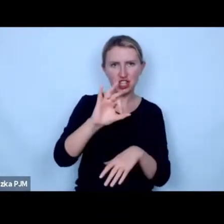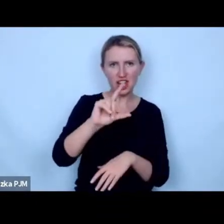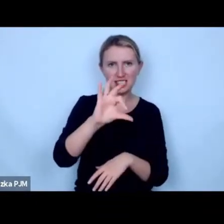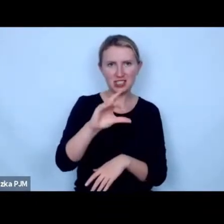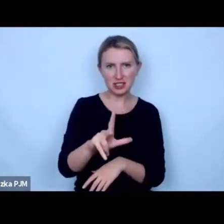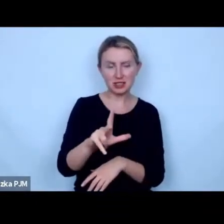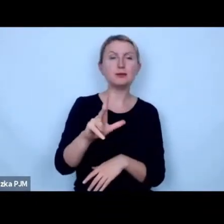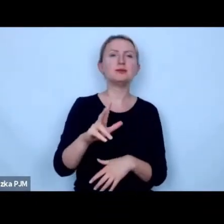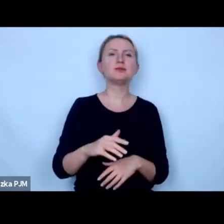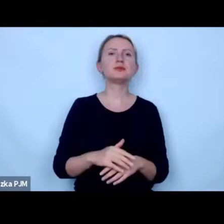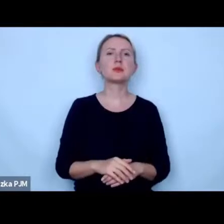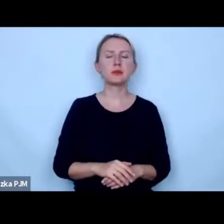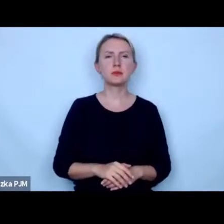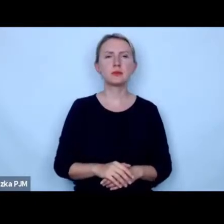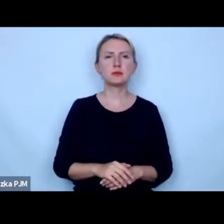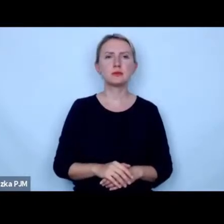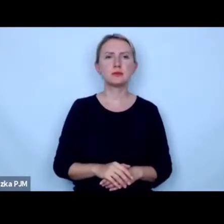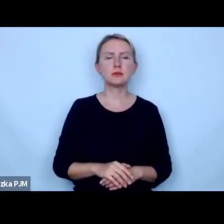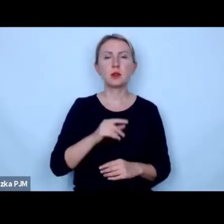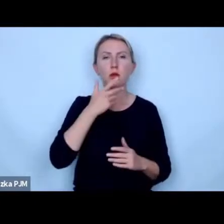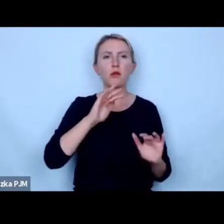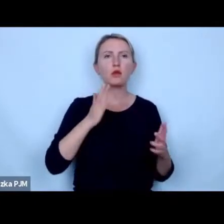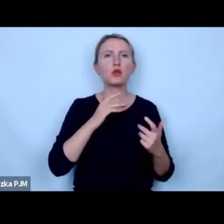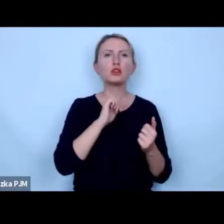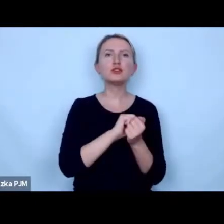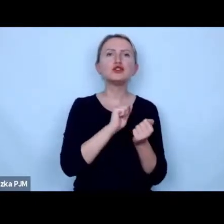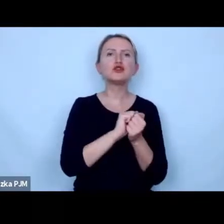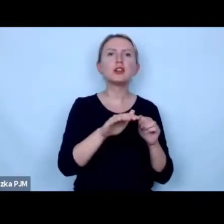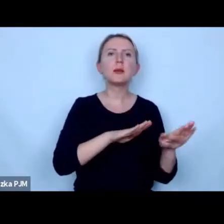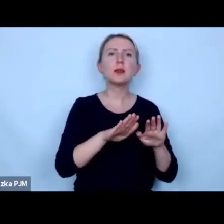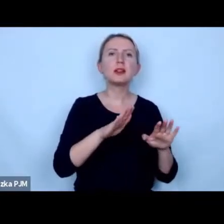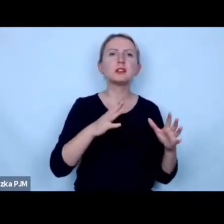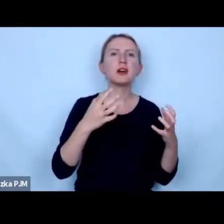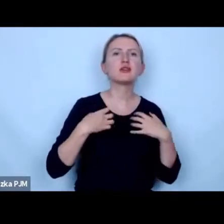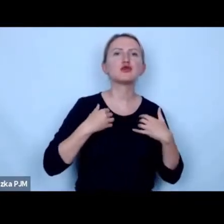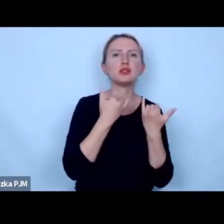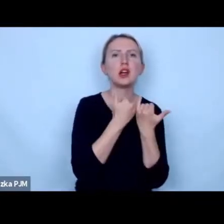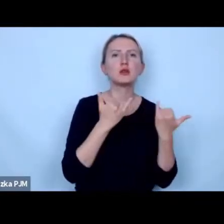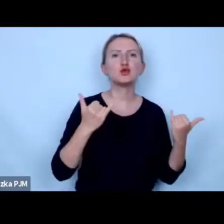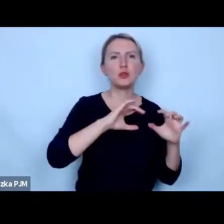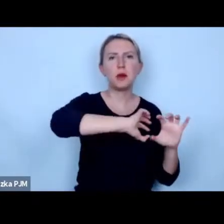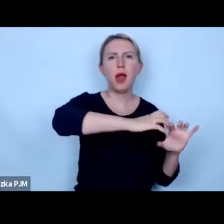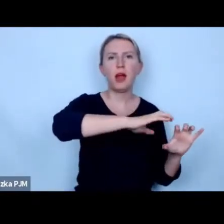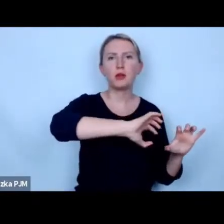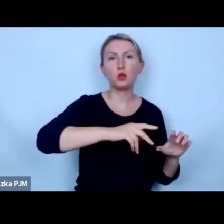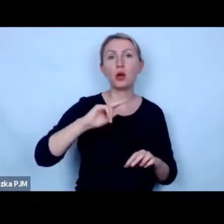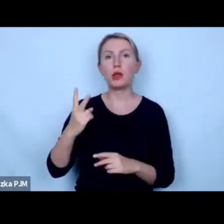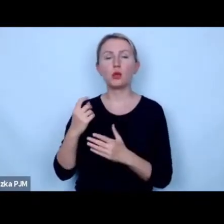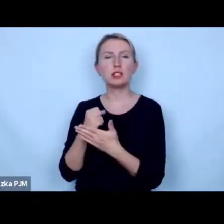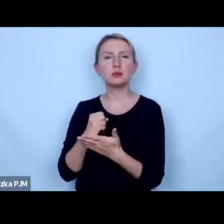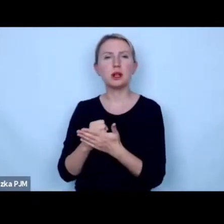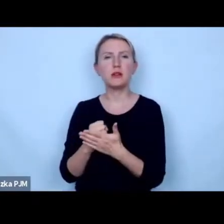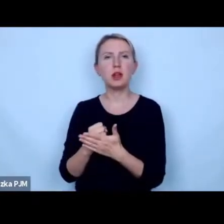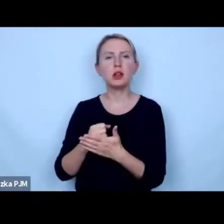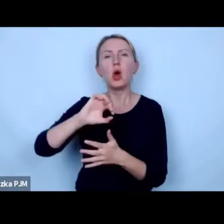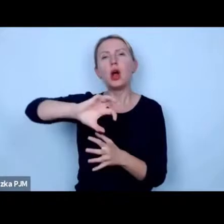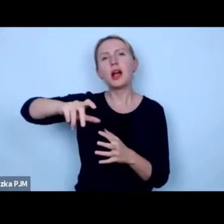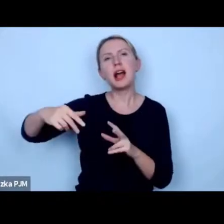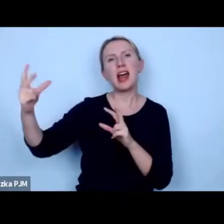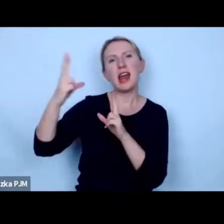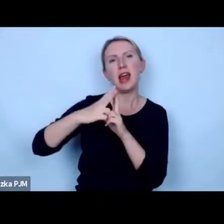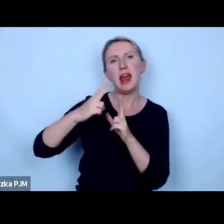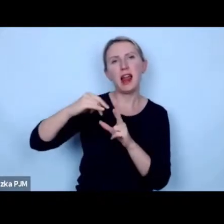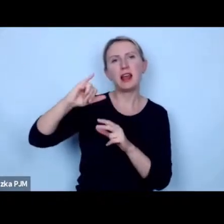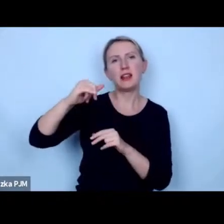ujmując skrótowo zniszczenie miejsca do życia różnym gatunkom a rzecz druga to są właśnie gatunki inwazyjne